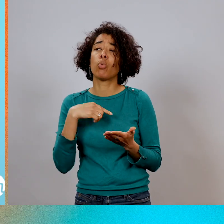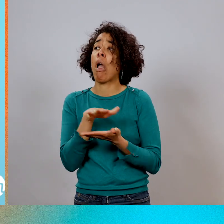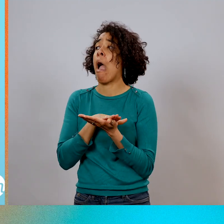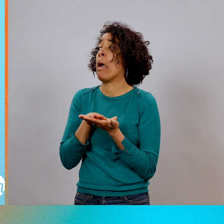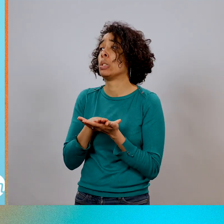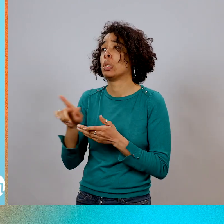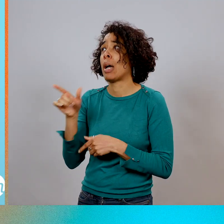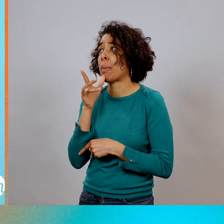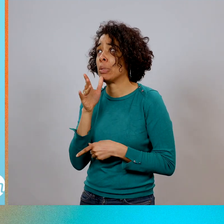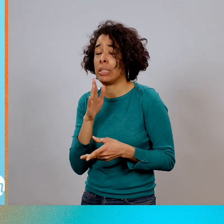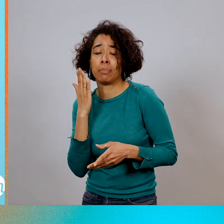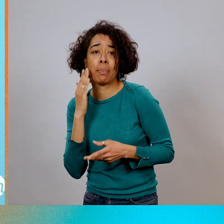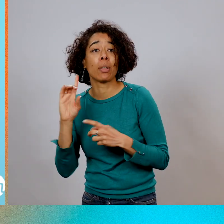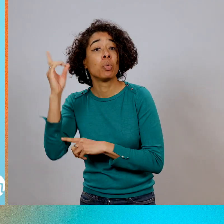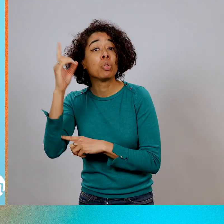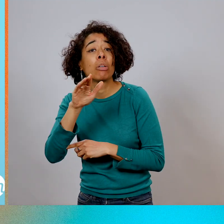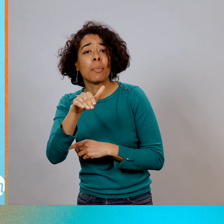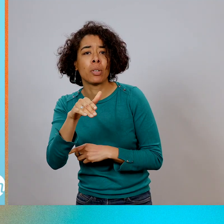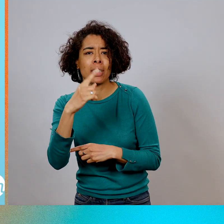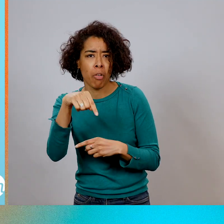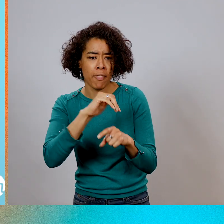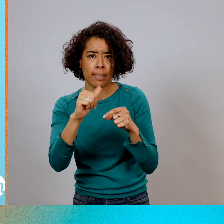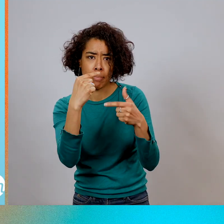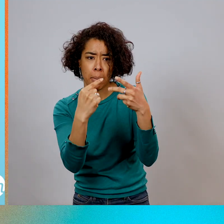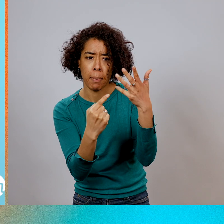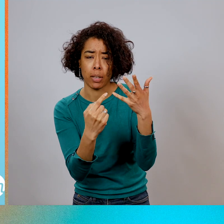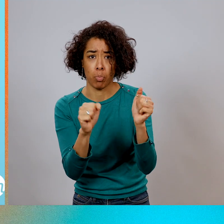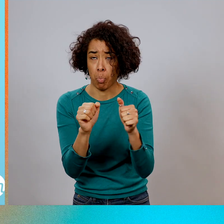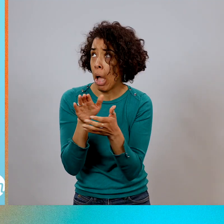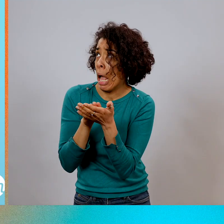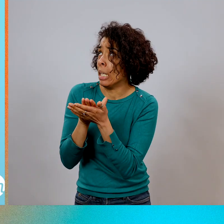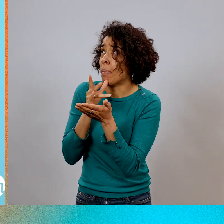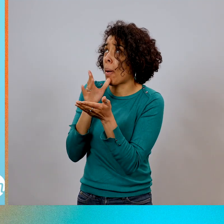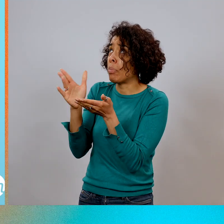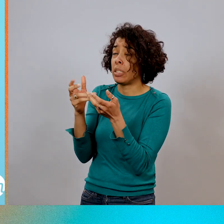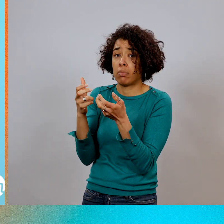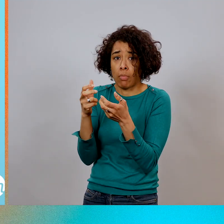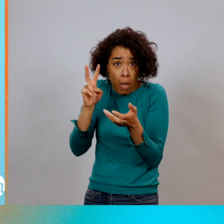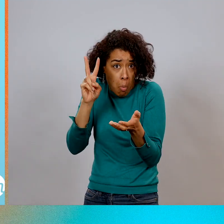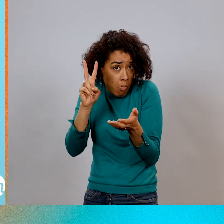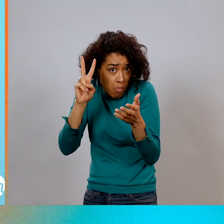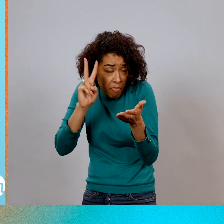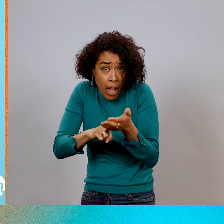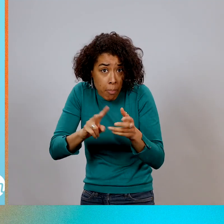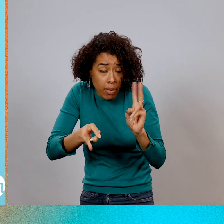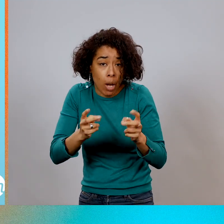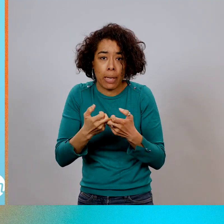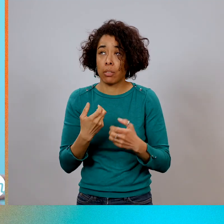le Seigneur vous appelle à faire ceci ou faire cela, on peut prétendre des excuses et qui sont vraies. « Je n pas d'argent. Mes enfants sont petits.